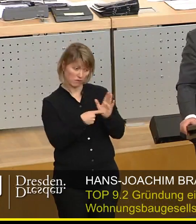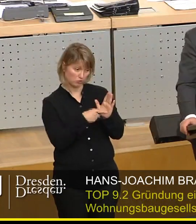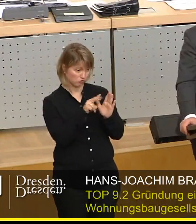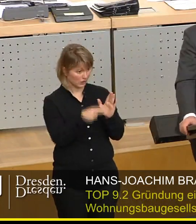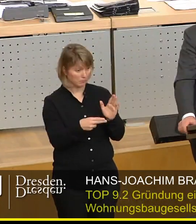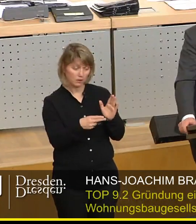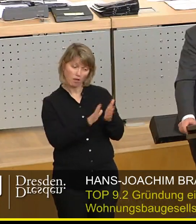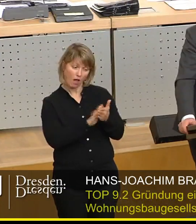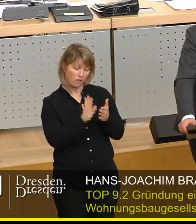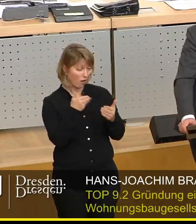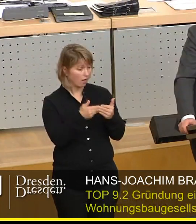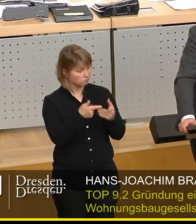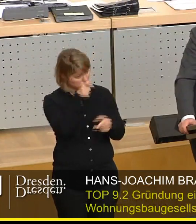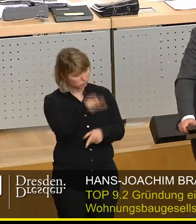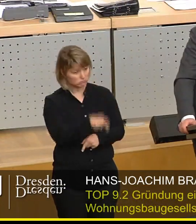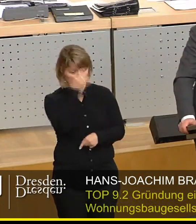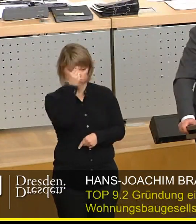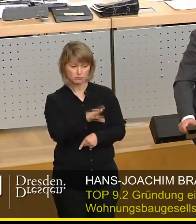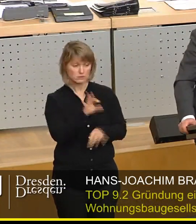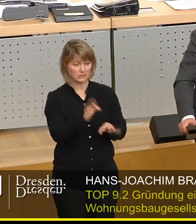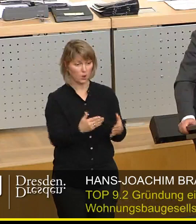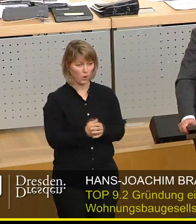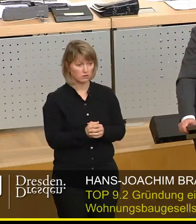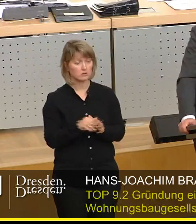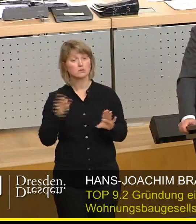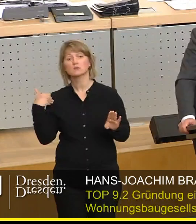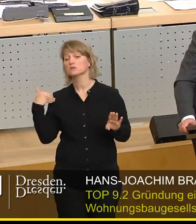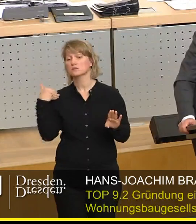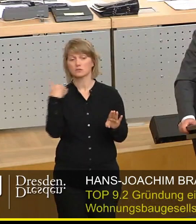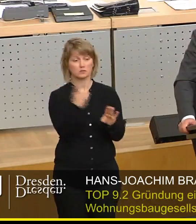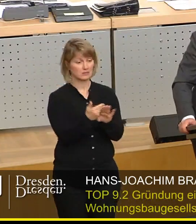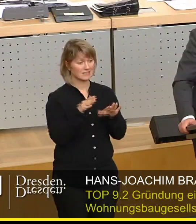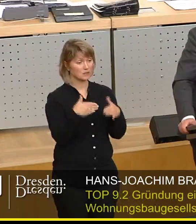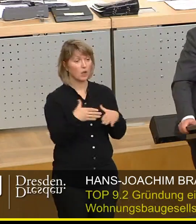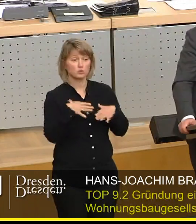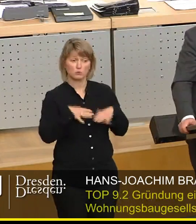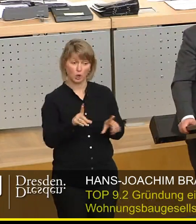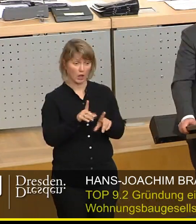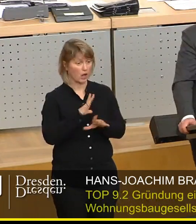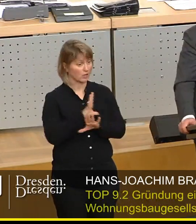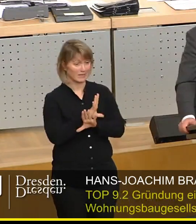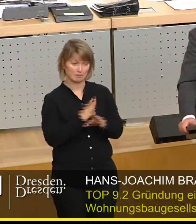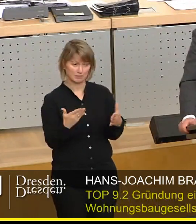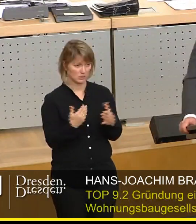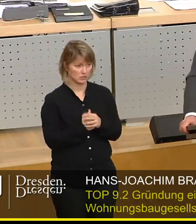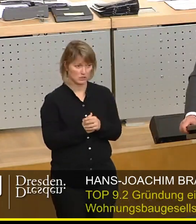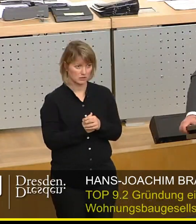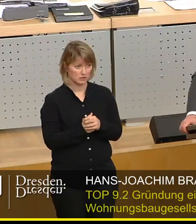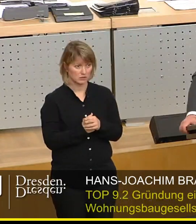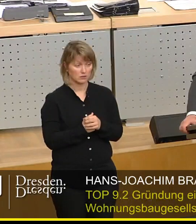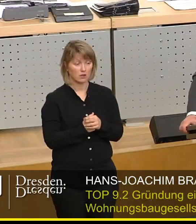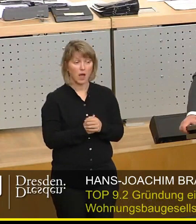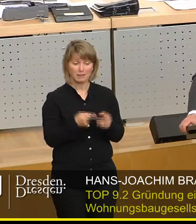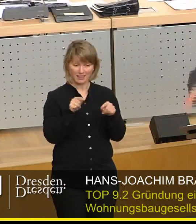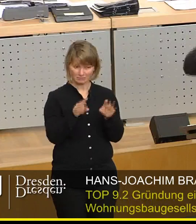kündigen kann. Meine Damen und Herren, das ist seit langer Zeit, Gott sei Dank, nicht mehr zulässig. Das heißt, es passiert doch